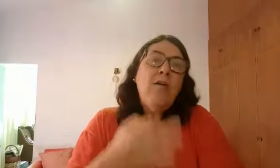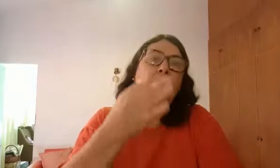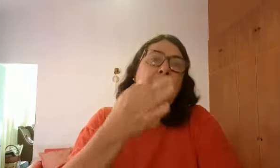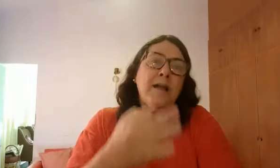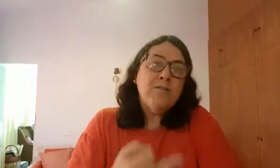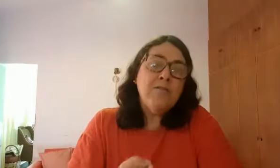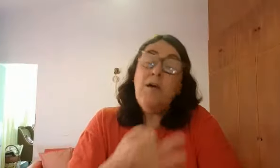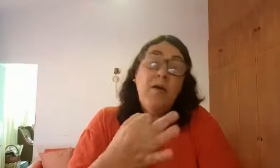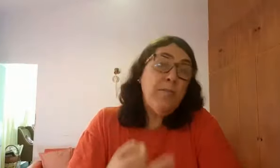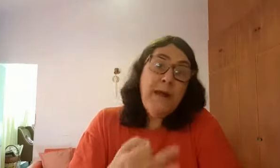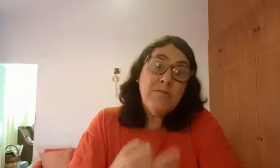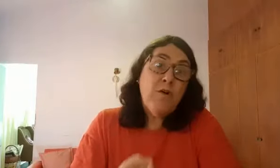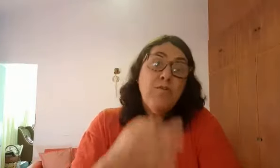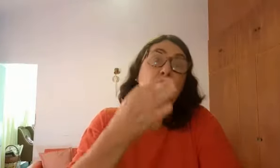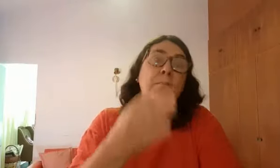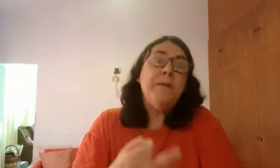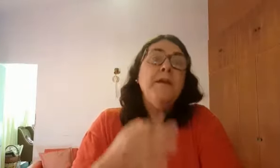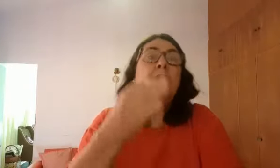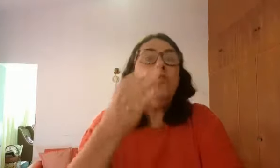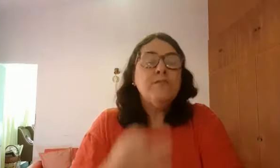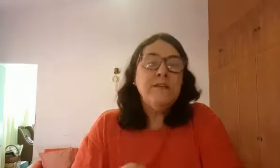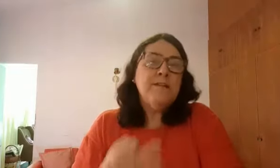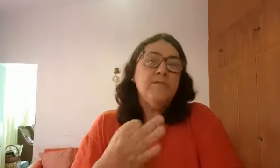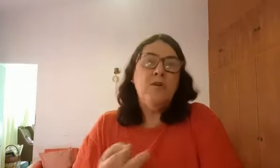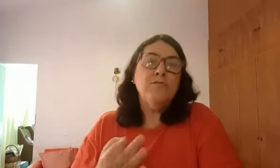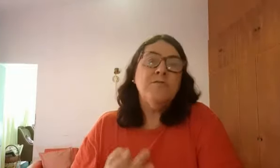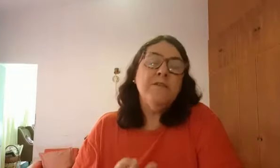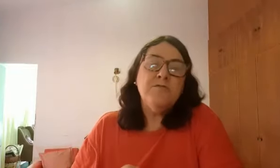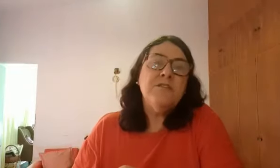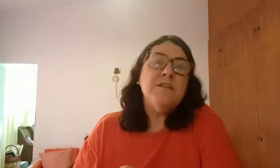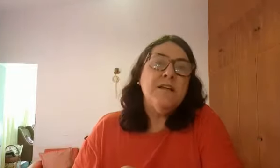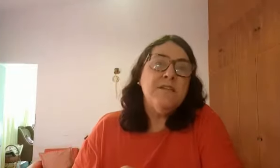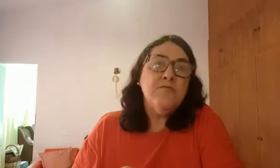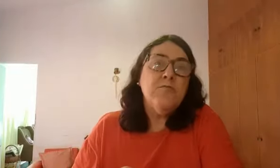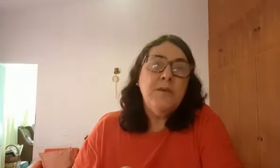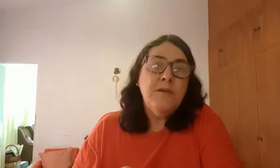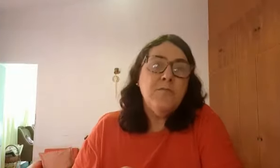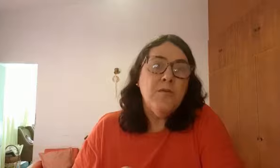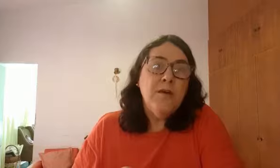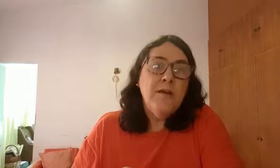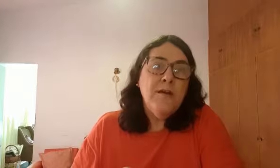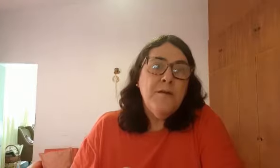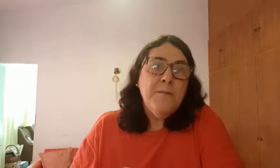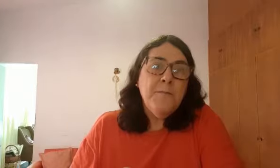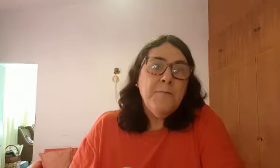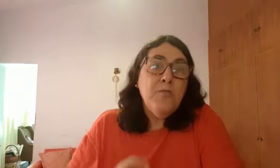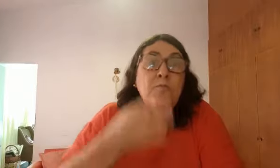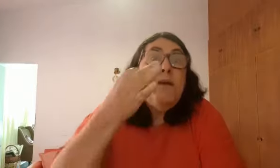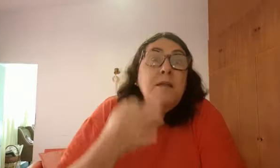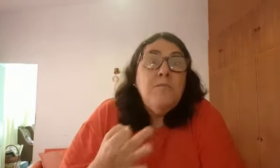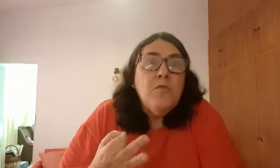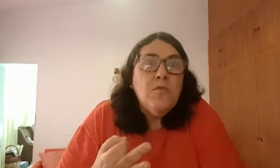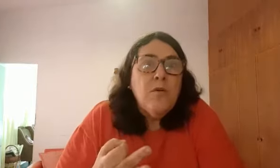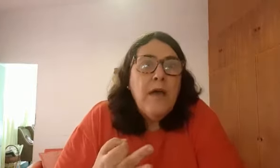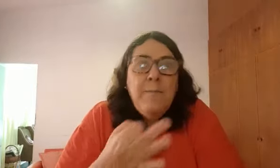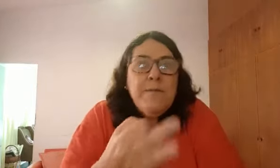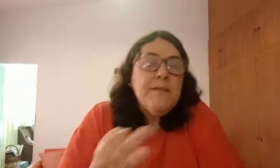obrigatório cumprir 800 horas, 200 dias letivos, no mínimo. No mínimo, é preciso